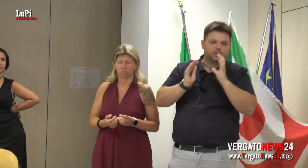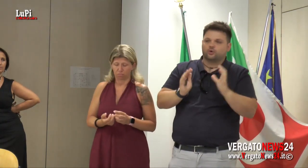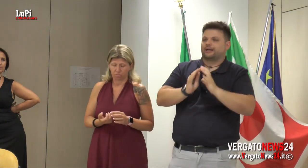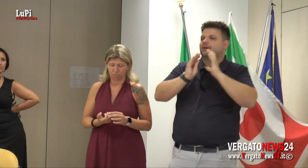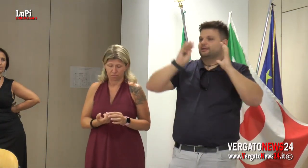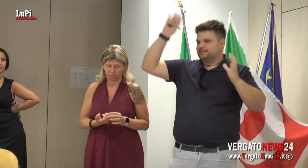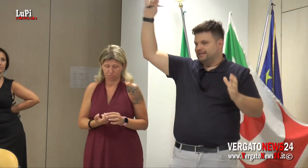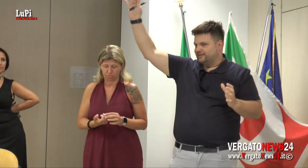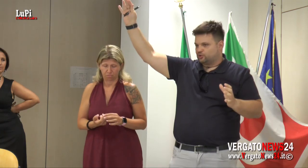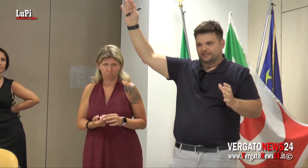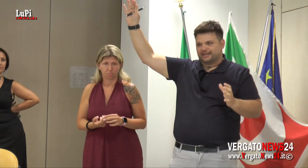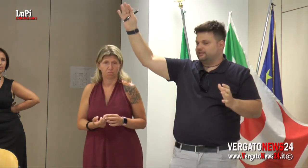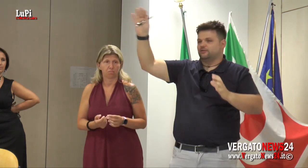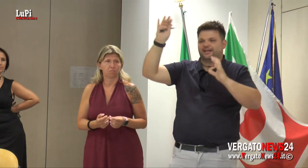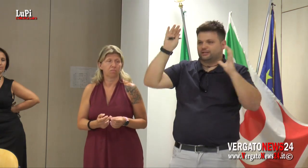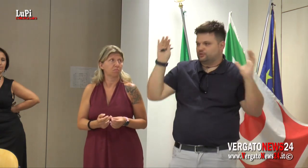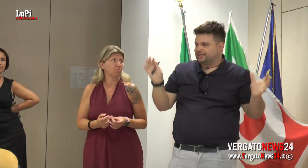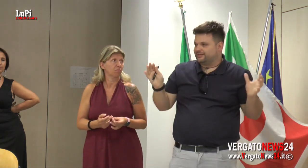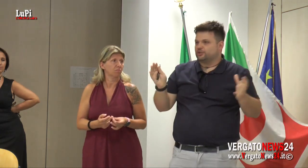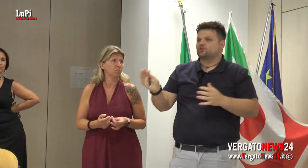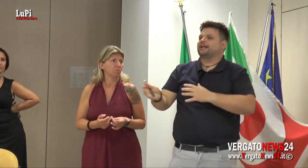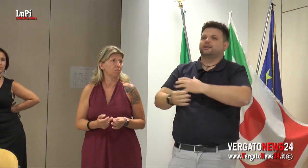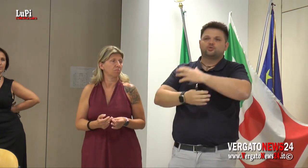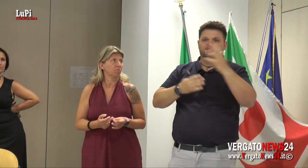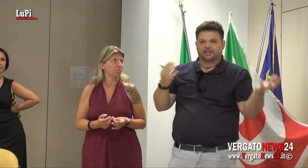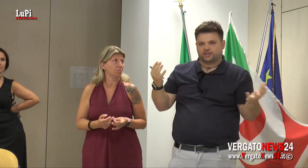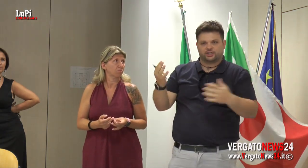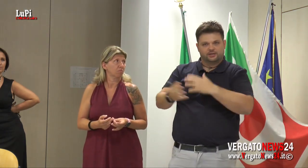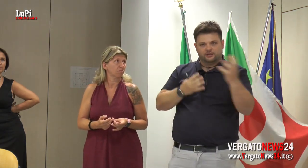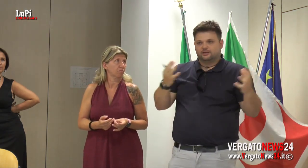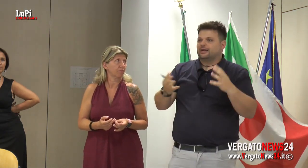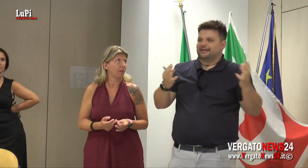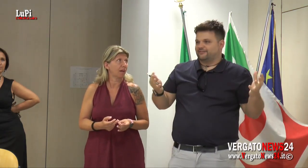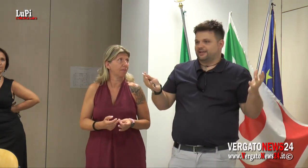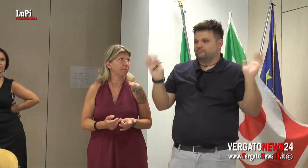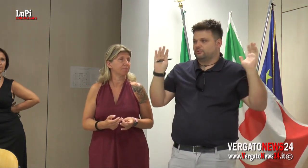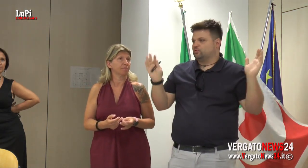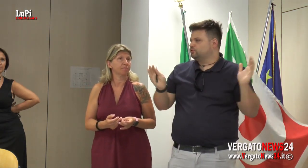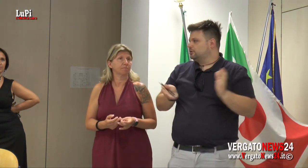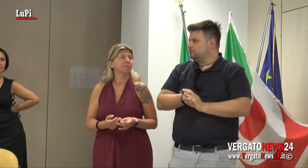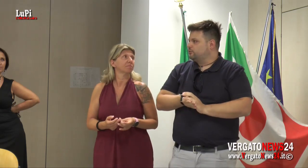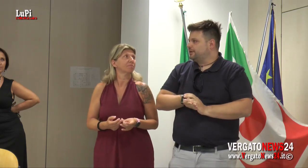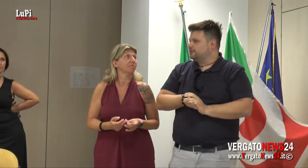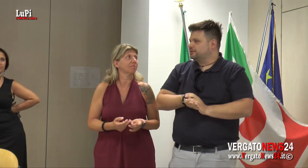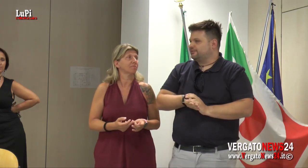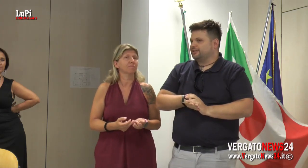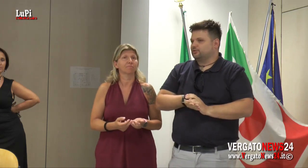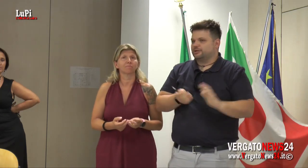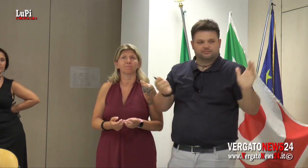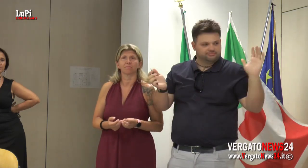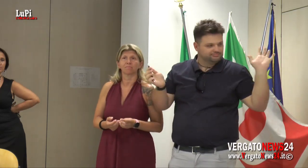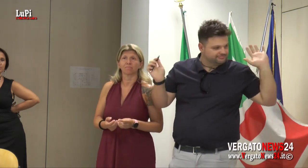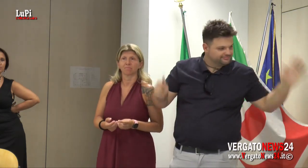purtroppo ancora sia a livello centrale di governo, sia a livello regionale non si riesce ad avere. Chiudo qui l